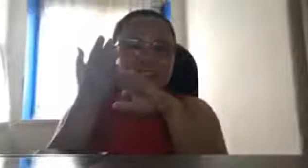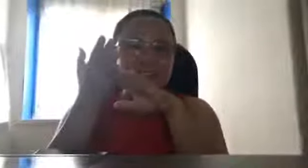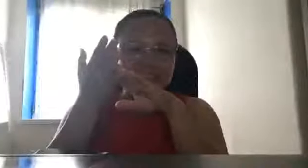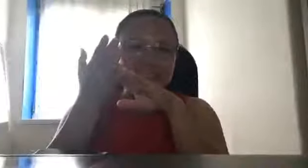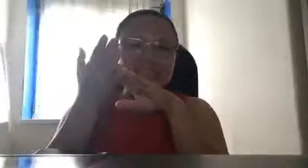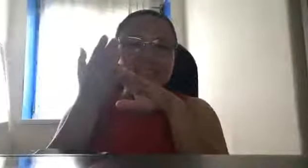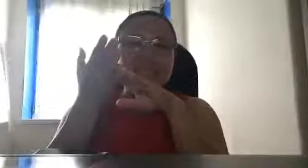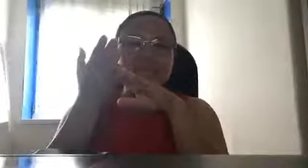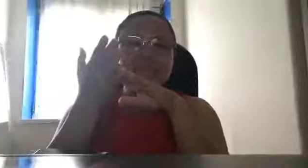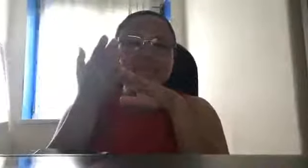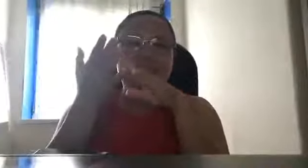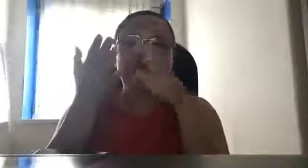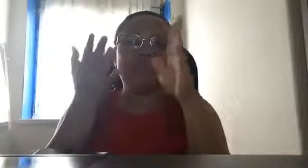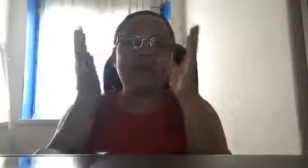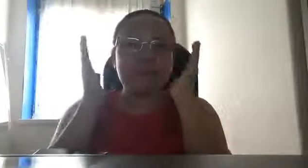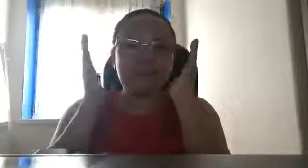yan, dapat,